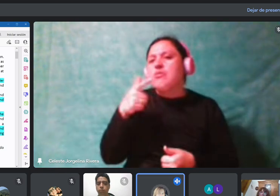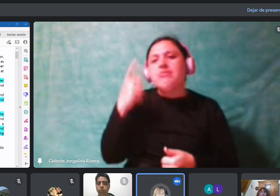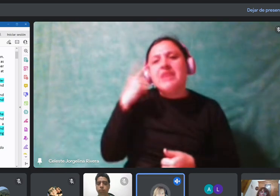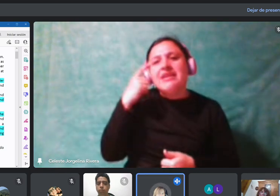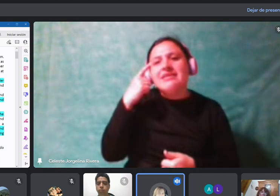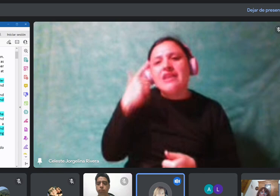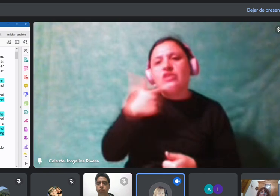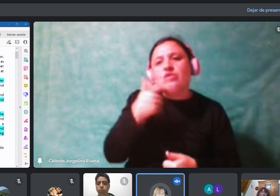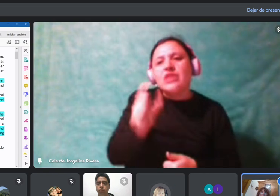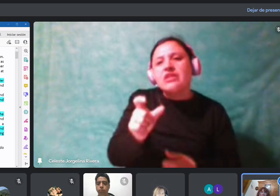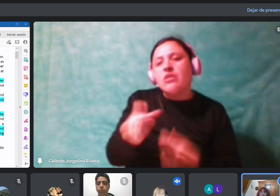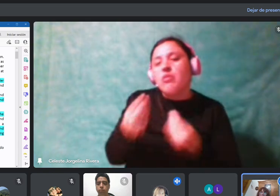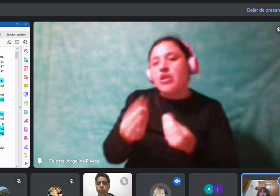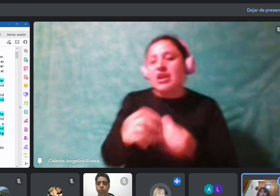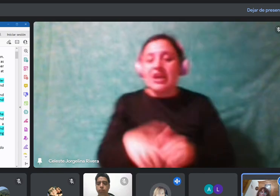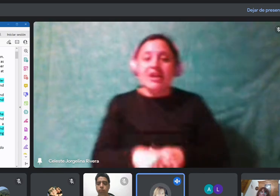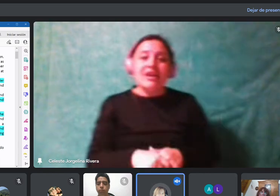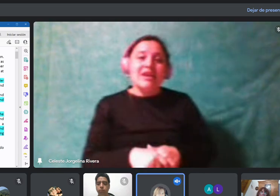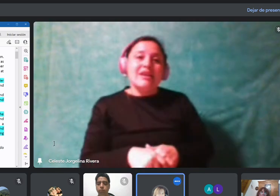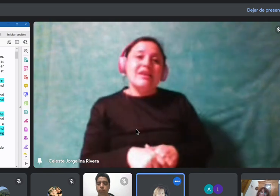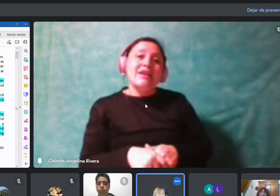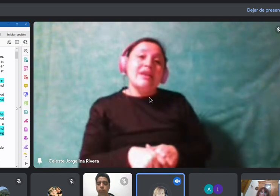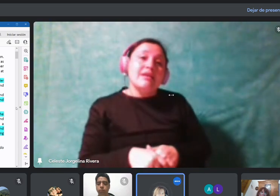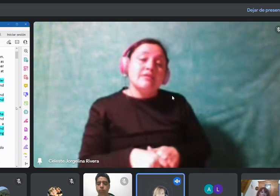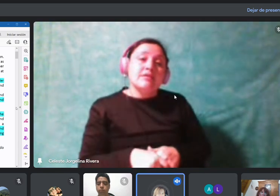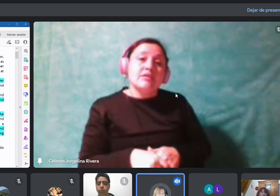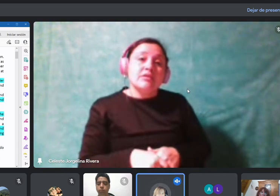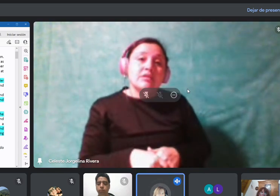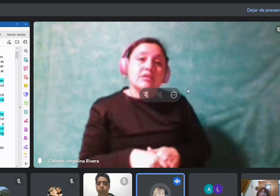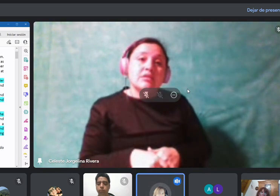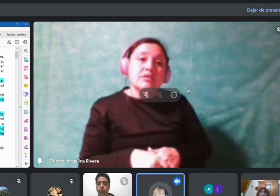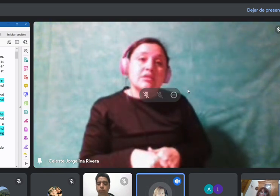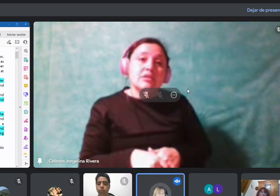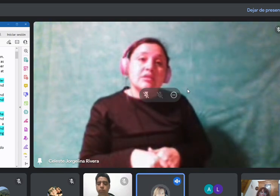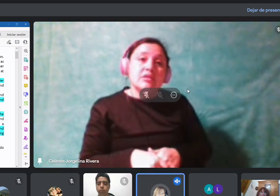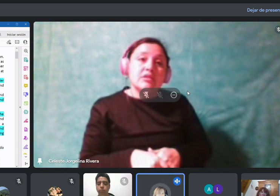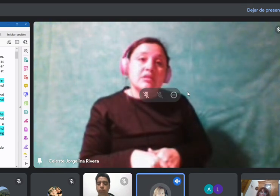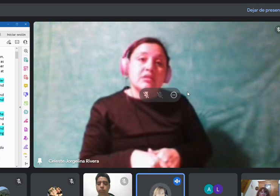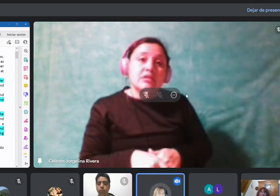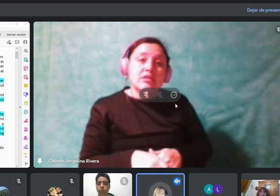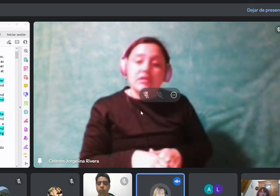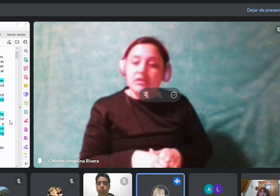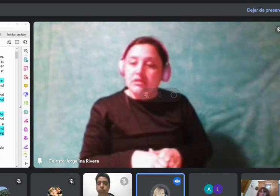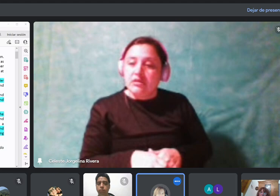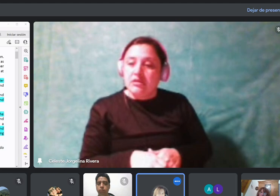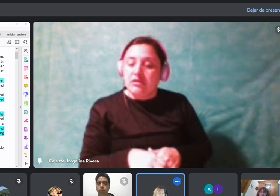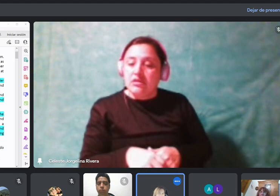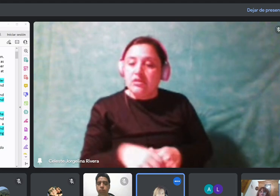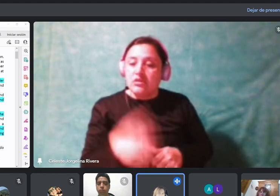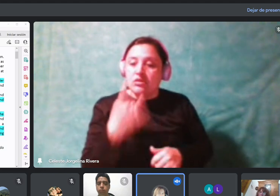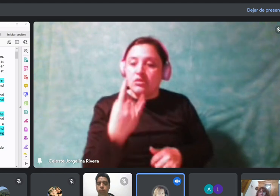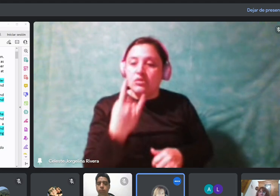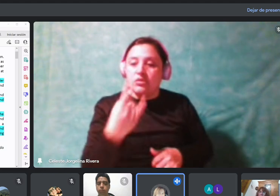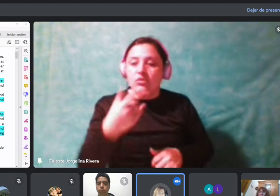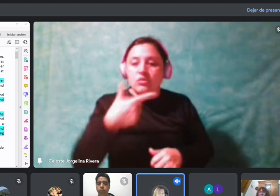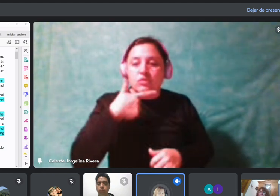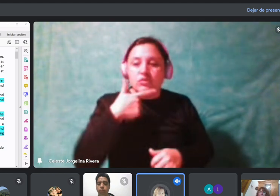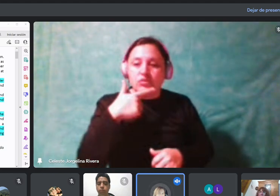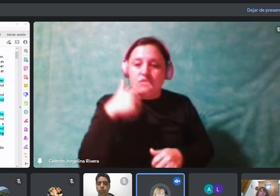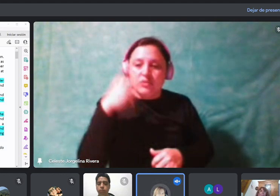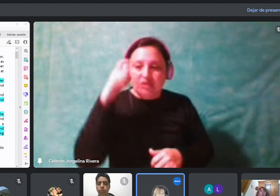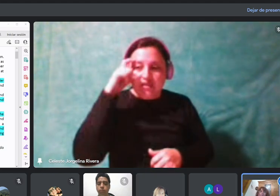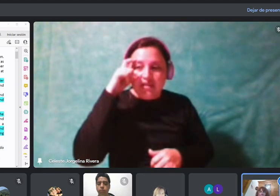Porque use lo tomé como la palabra que designa la acción. Las escuelas